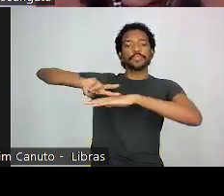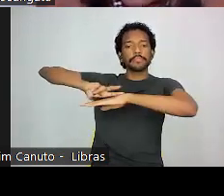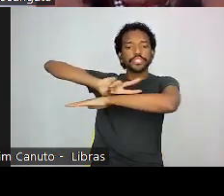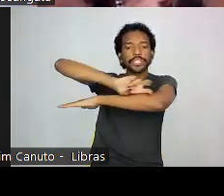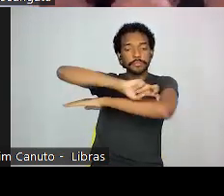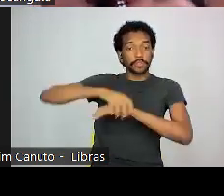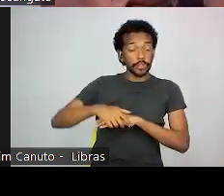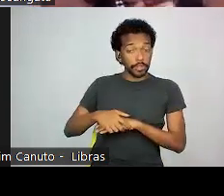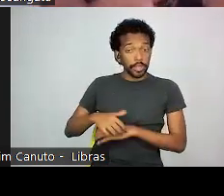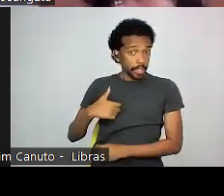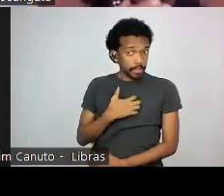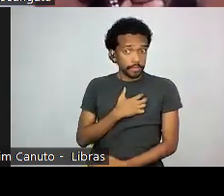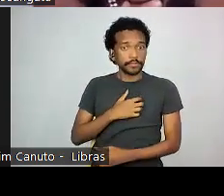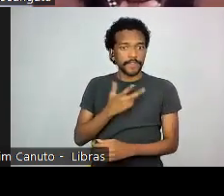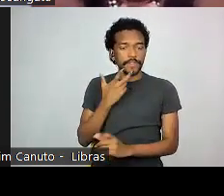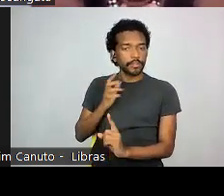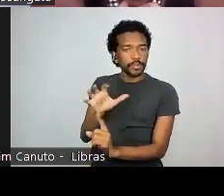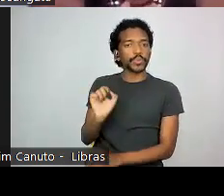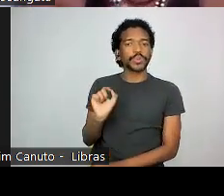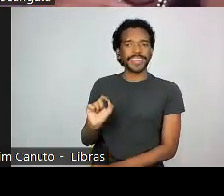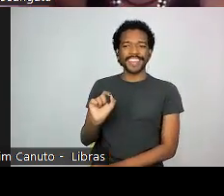Insisto, não entendo essa fala.